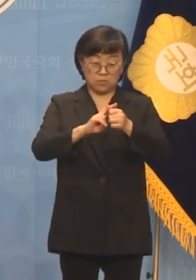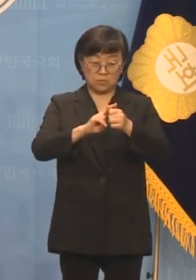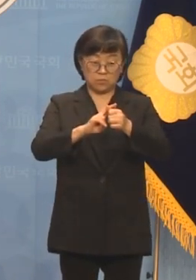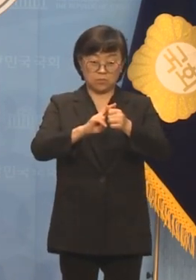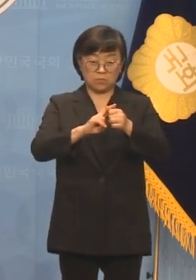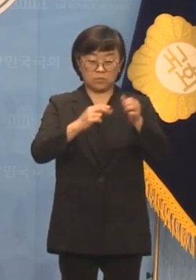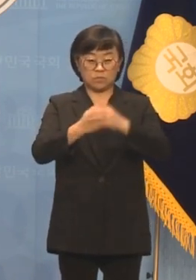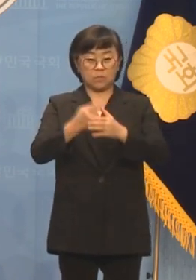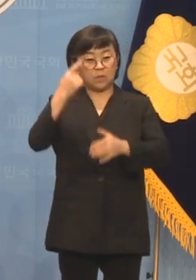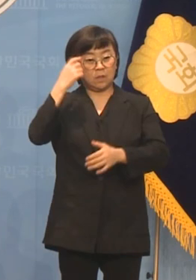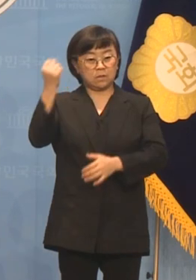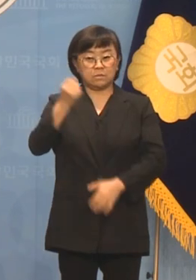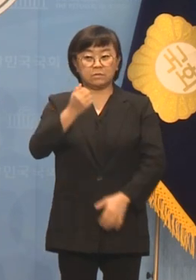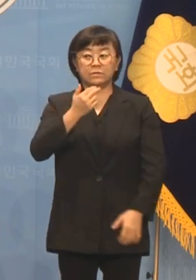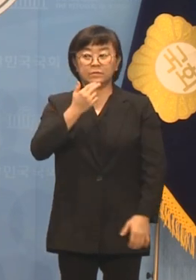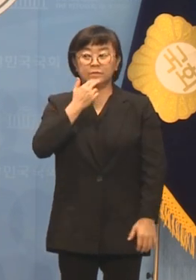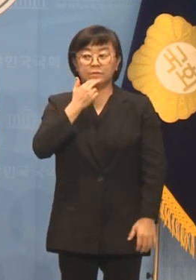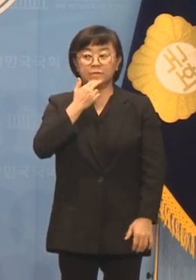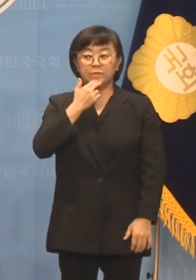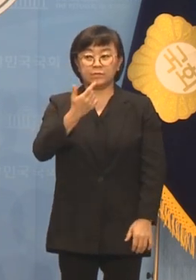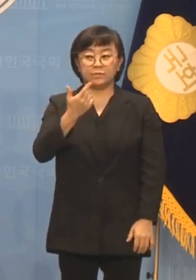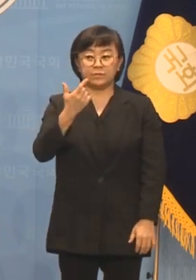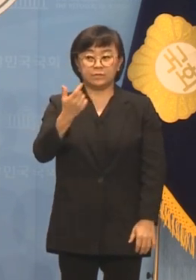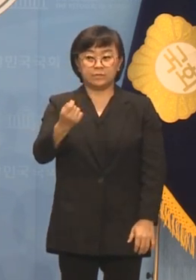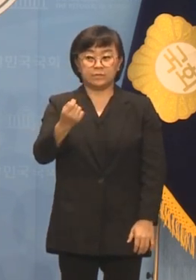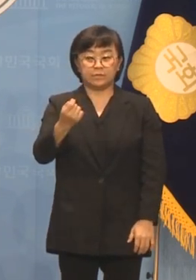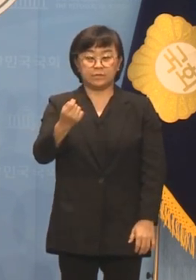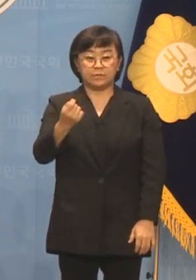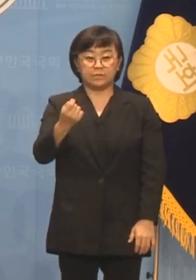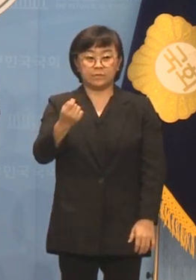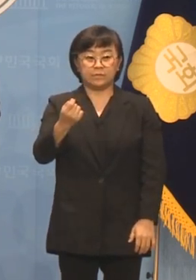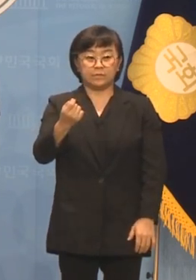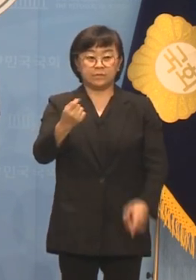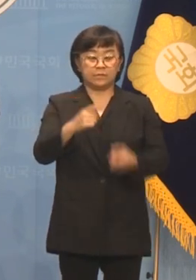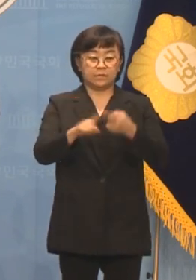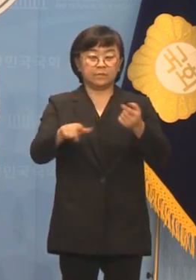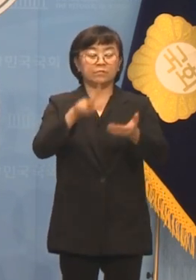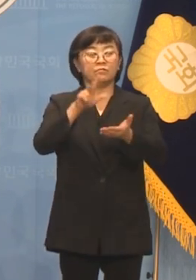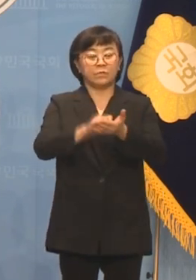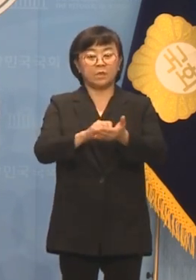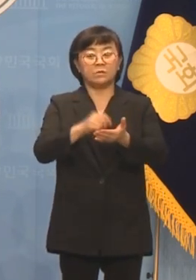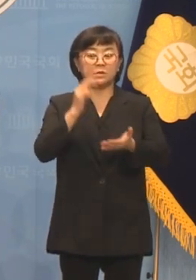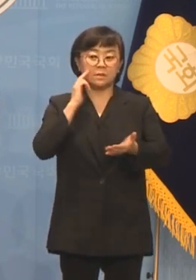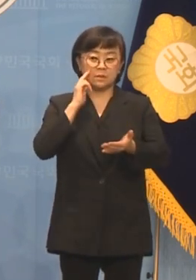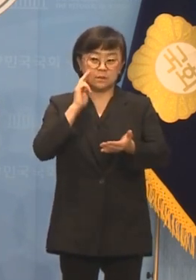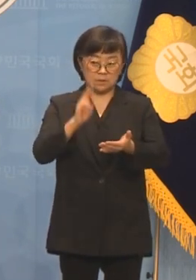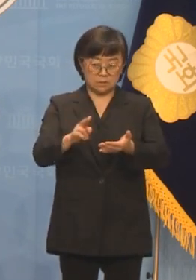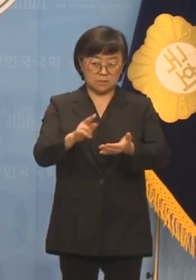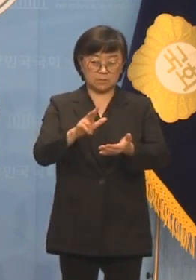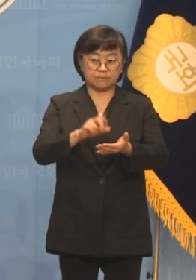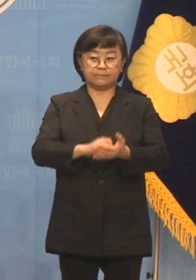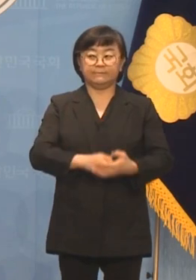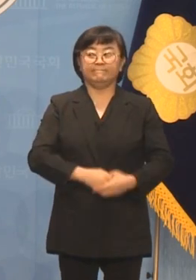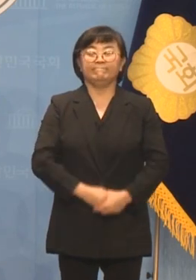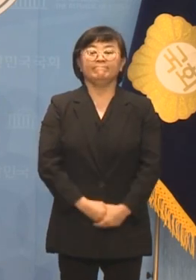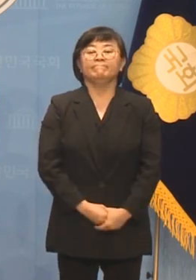인식하지 못하는 것 자체도 매우 심각한 문제입니다.